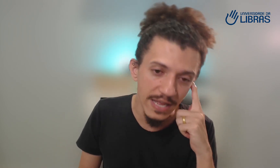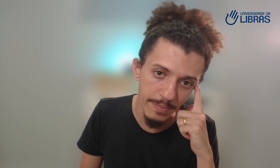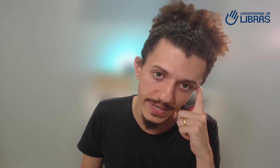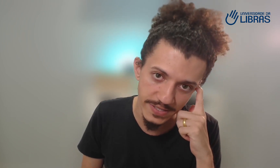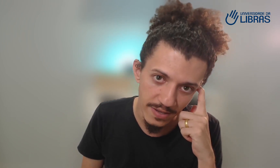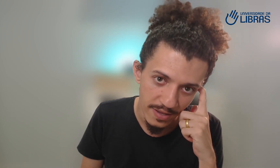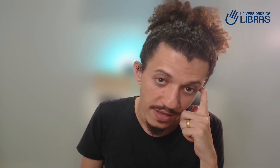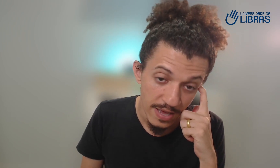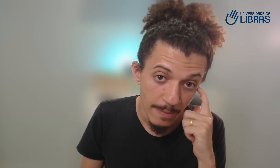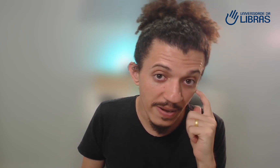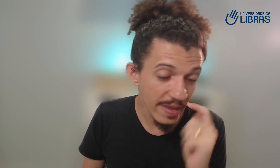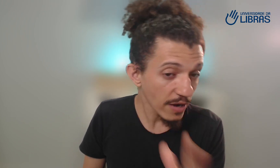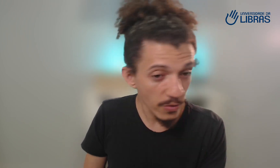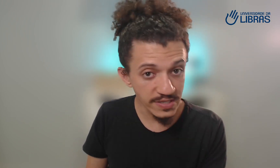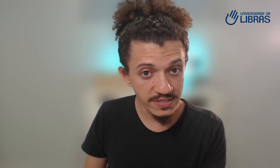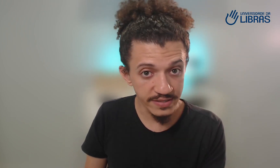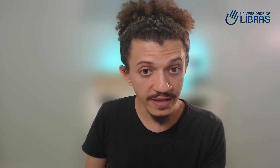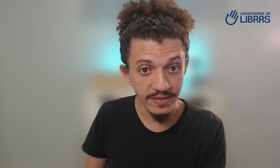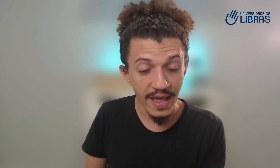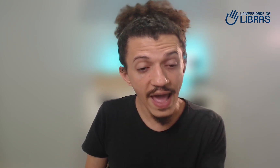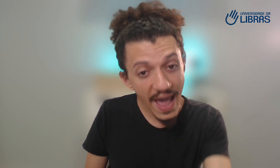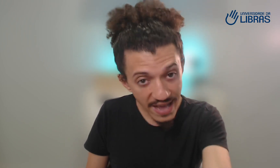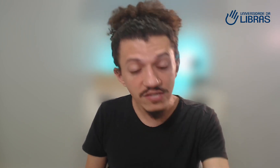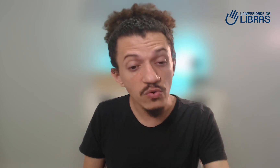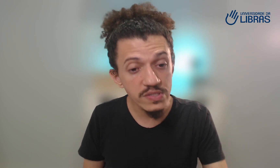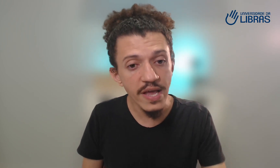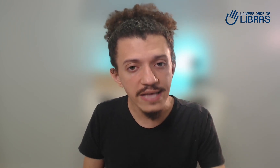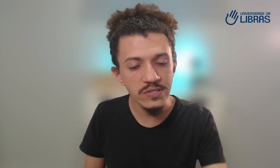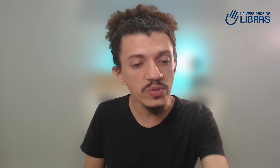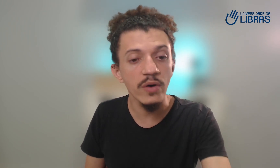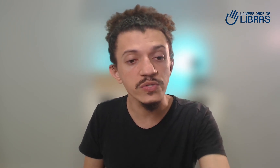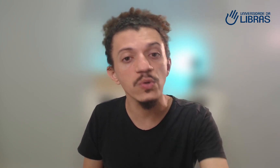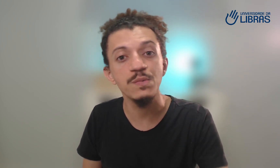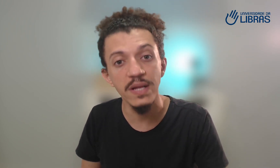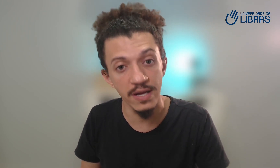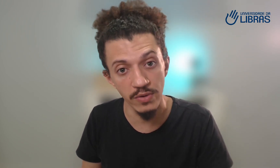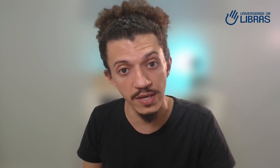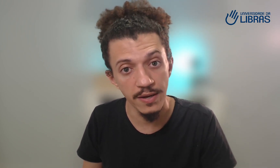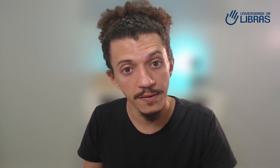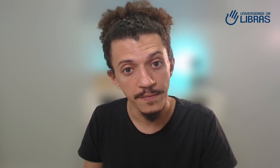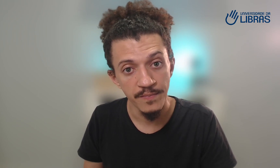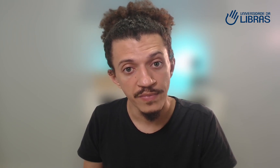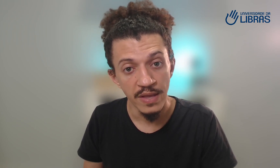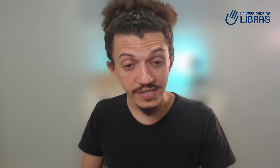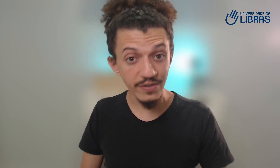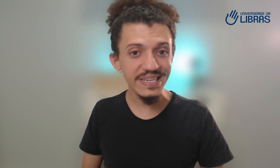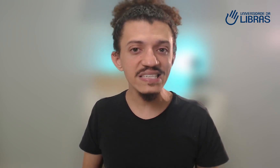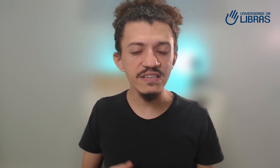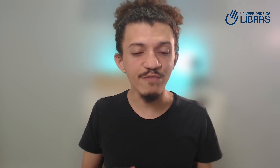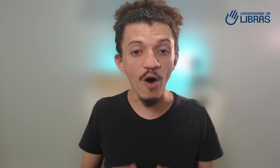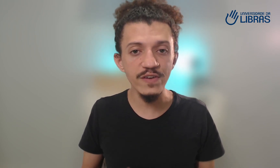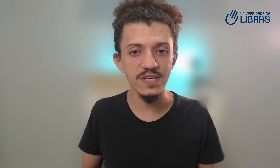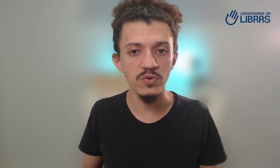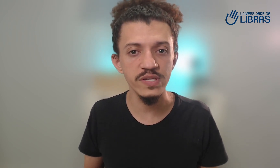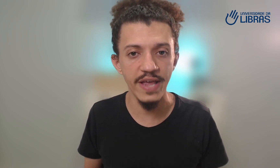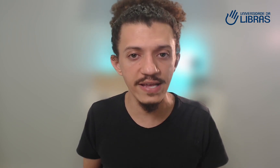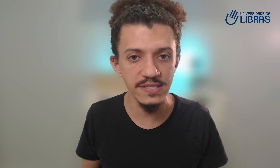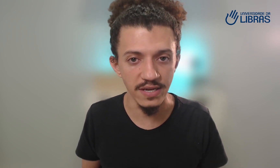Libras, a primeira coisa que você tem que ter é essa consciência do que eu estou te explicando aqui. Se você desenvolve essa consciência,